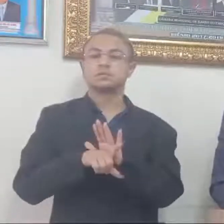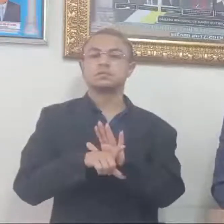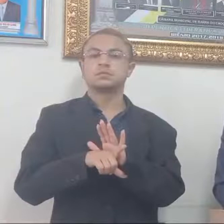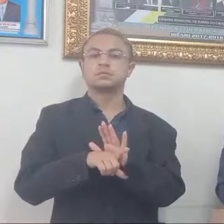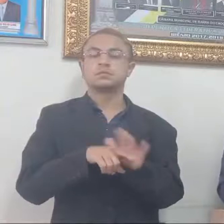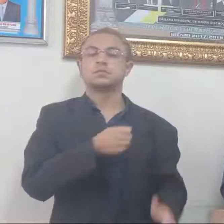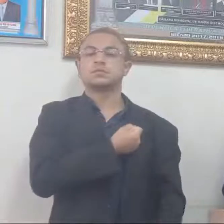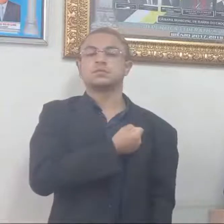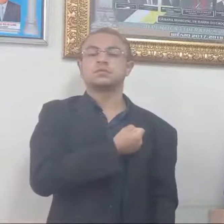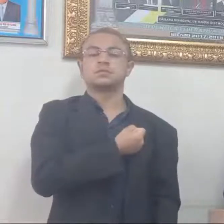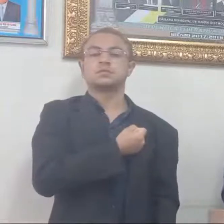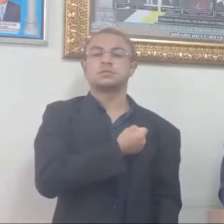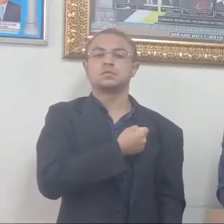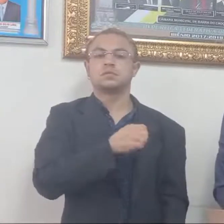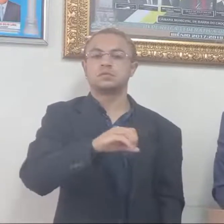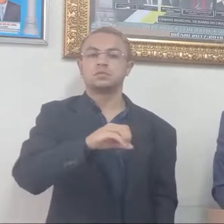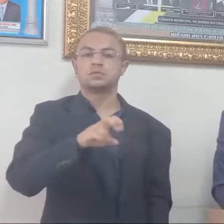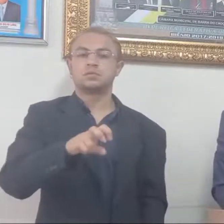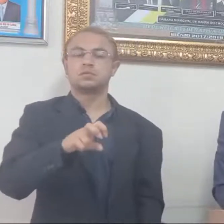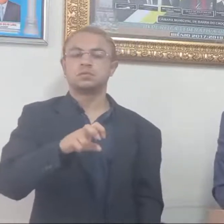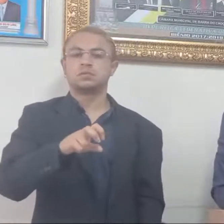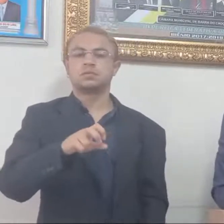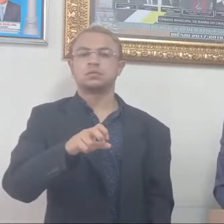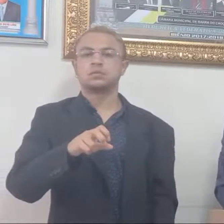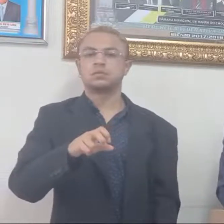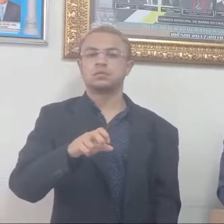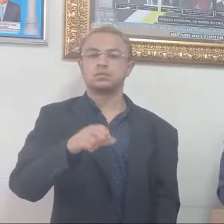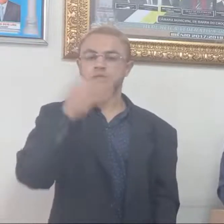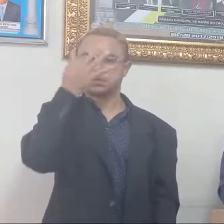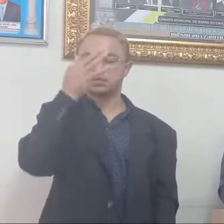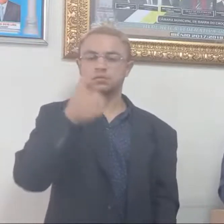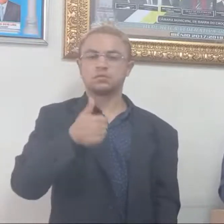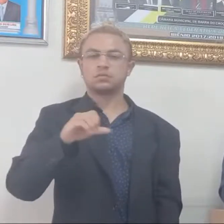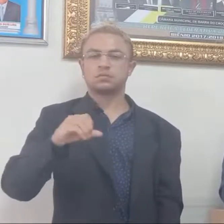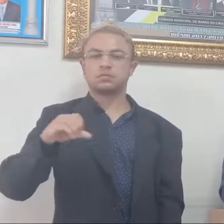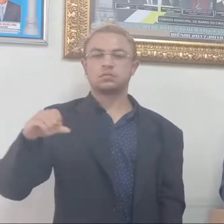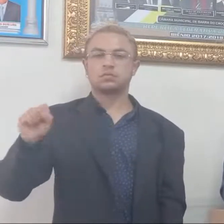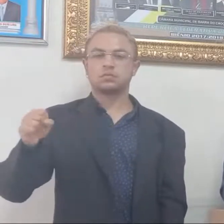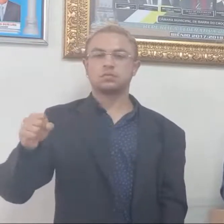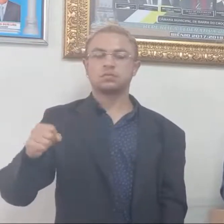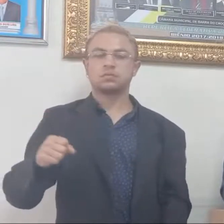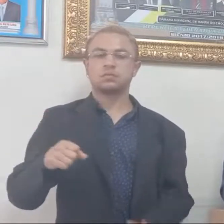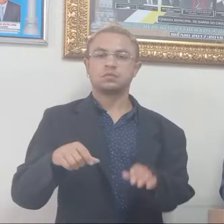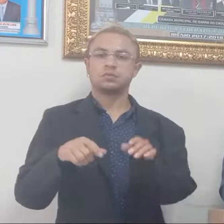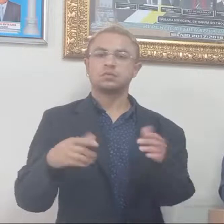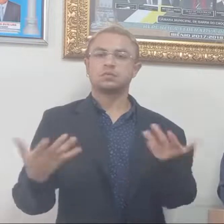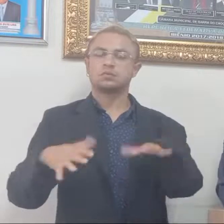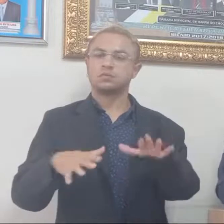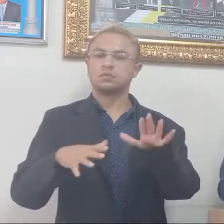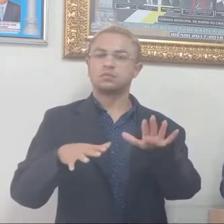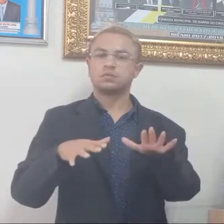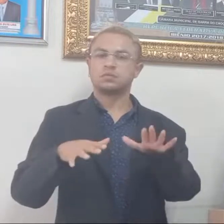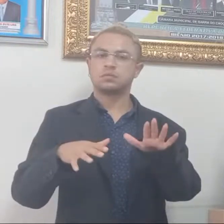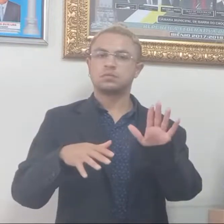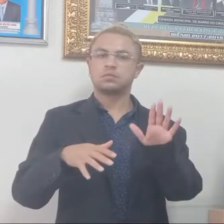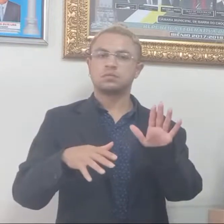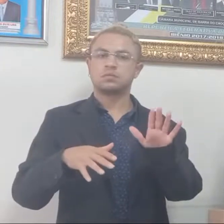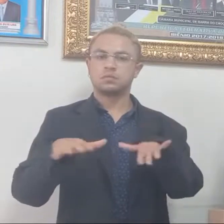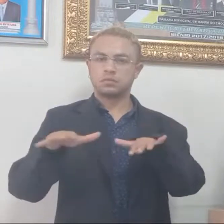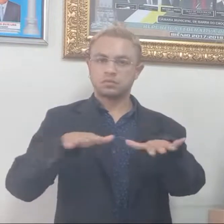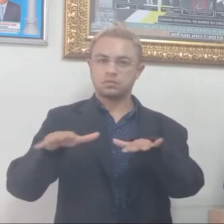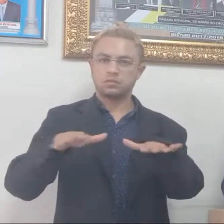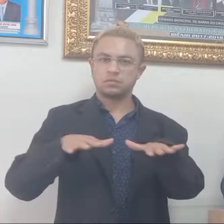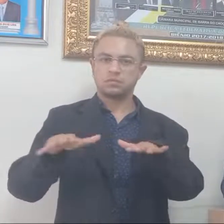95 de 26 de fevereiro de 1998, estando apto à tramitação, discussão e deliberação plenária.